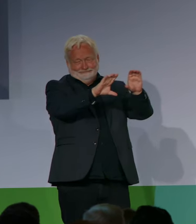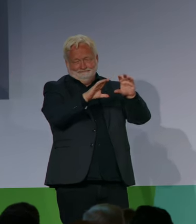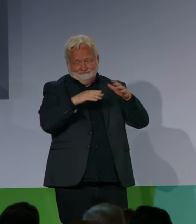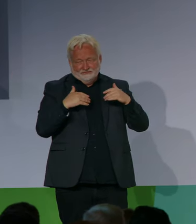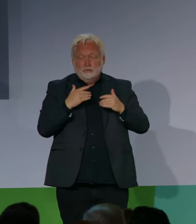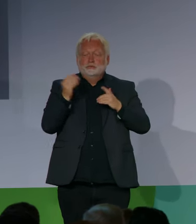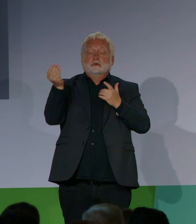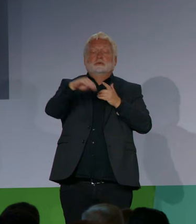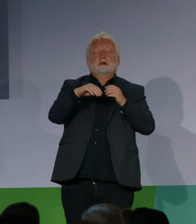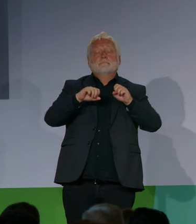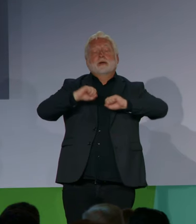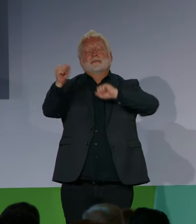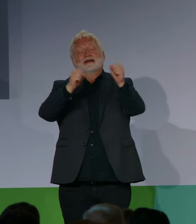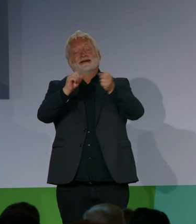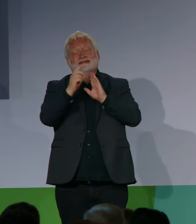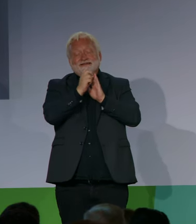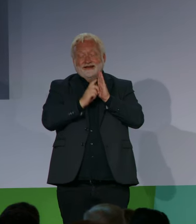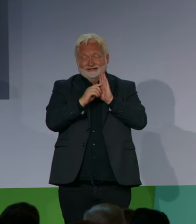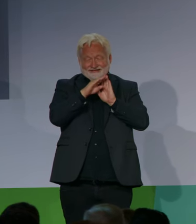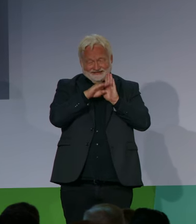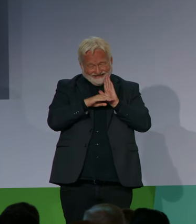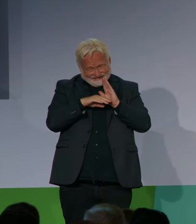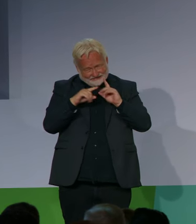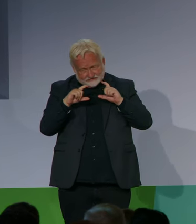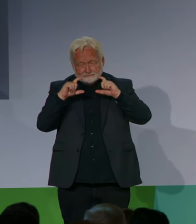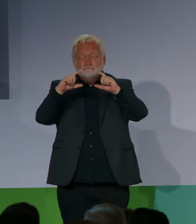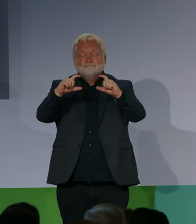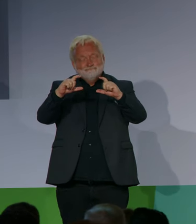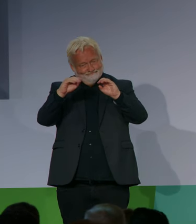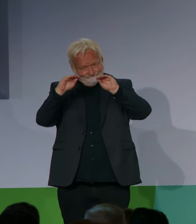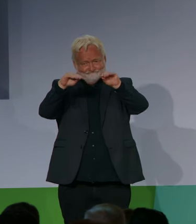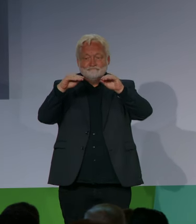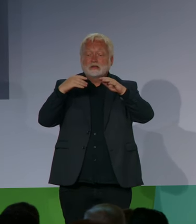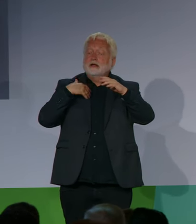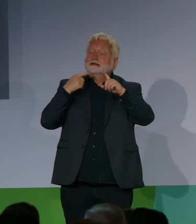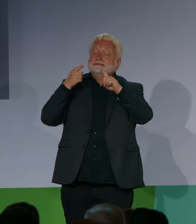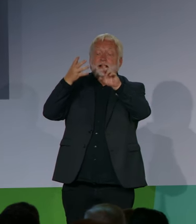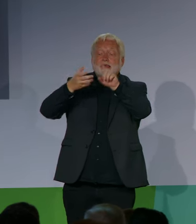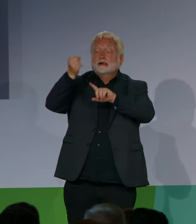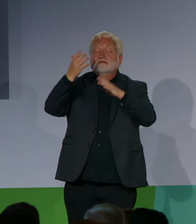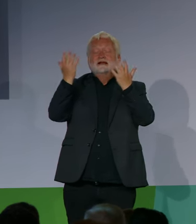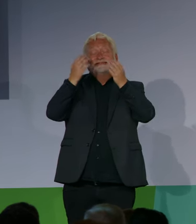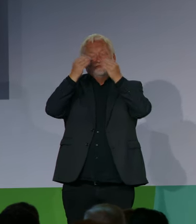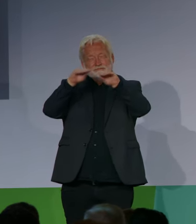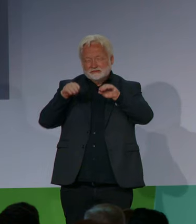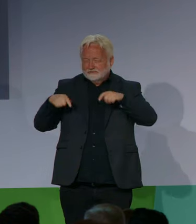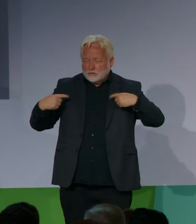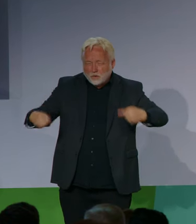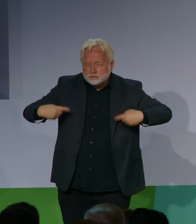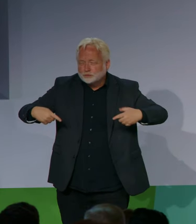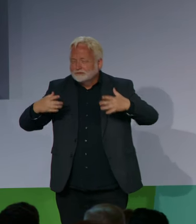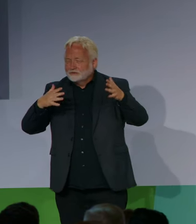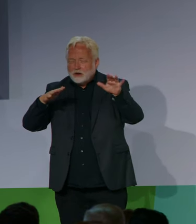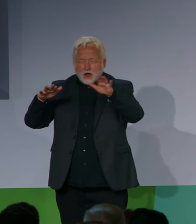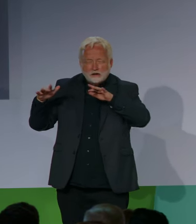bereitgestellt werden. Und wir sorgen beispielsweise mit einer neuen DIN-Norm dafür, dass Ladestationen für E-Autos auf